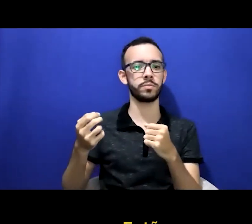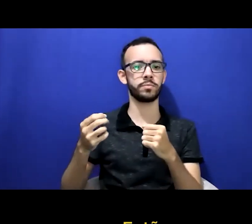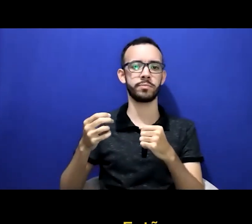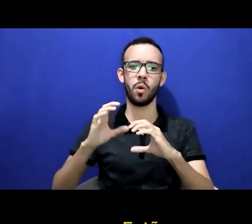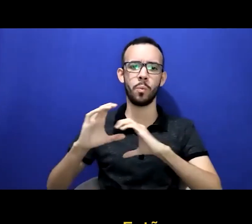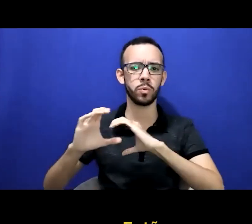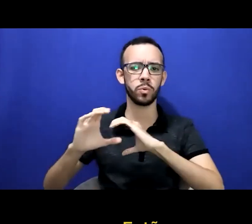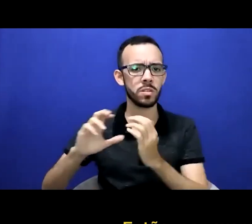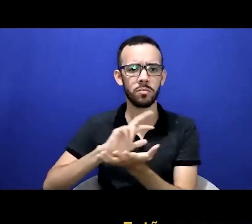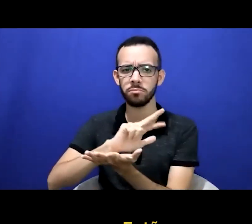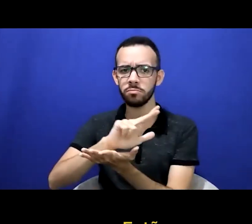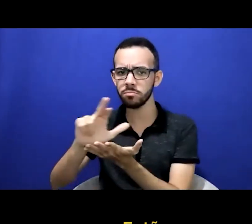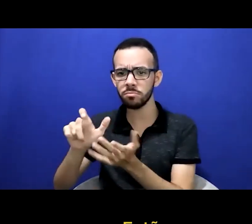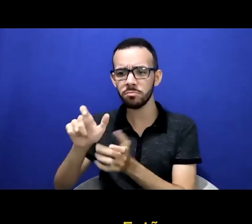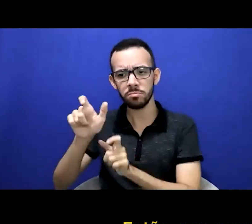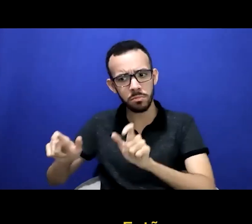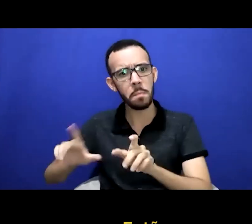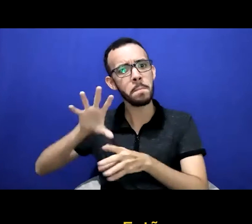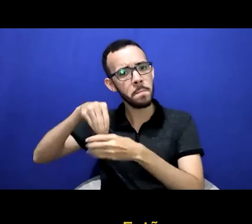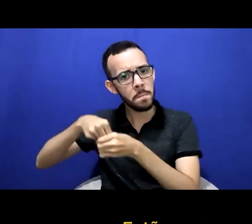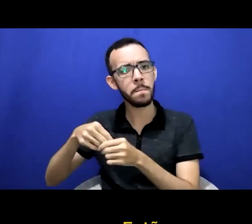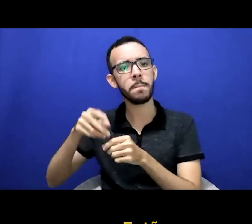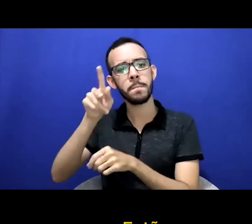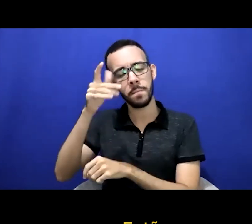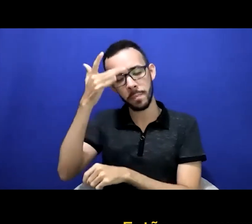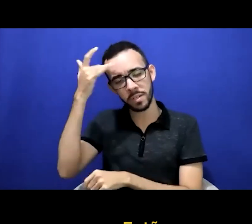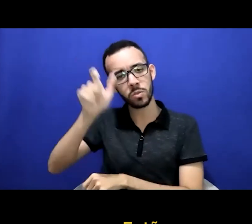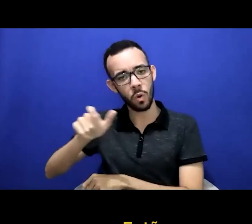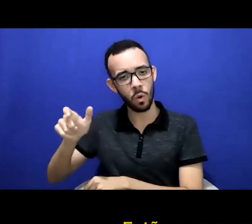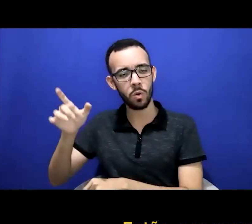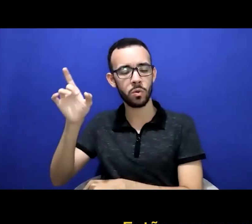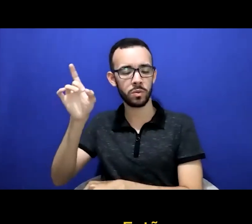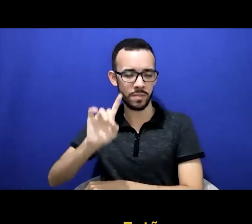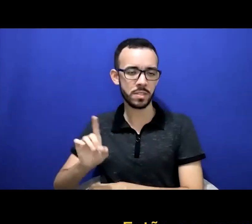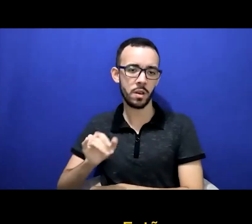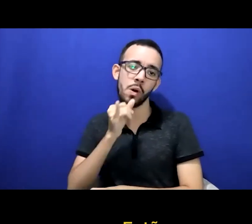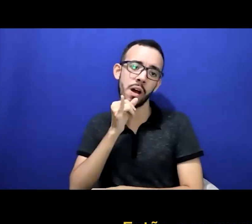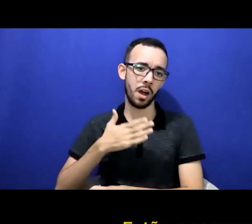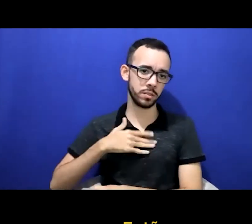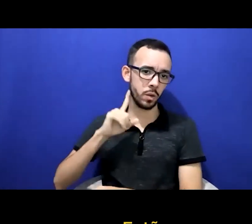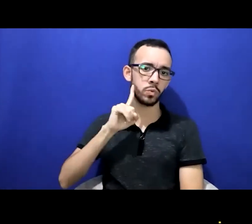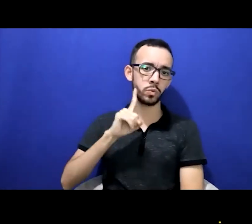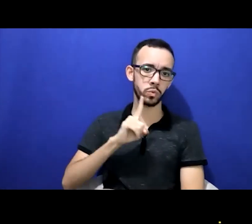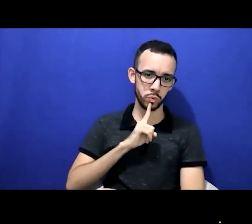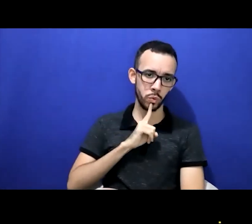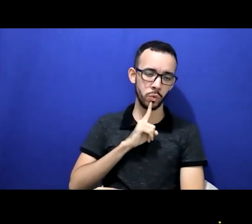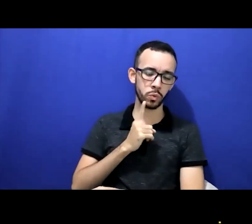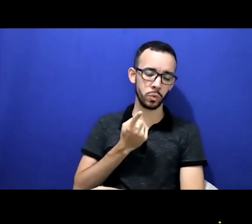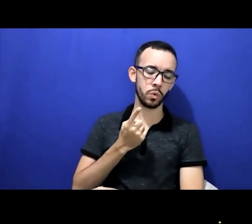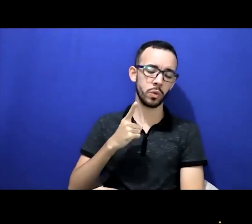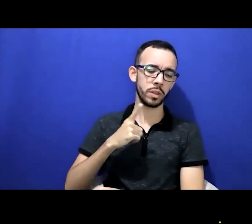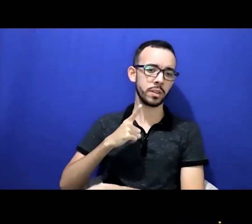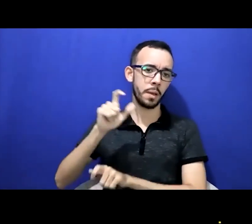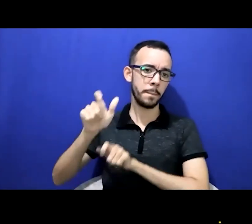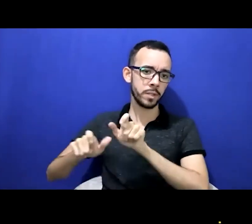ter acessibilidade desde da equipe de design, da equipe de comunicação que vai